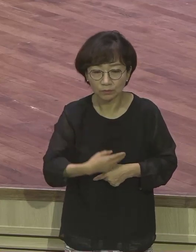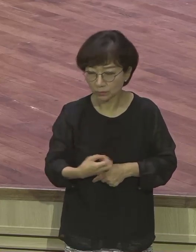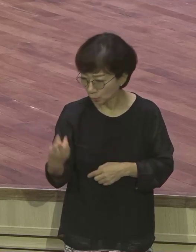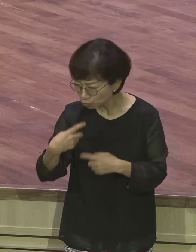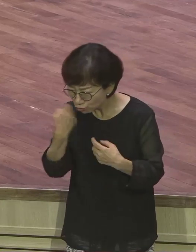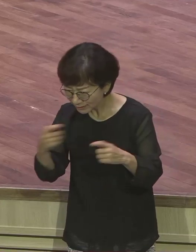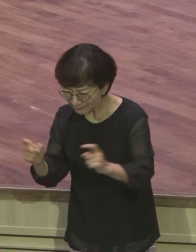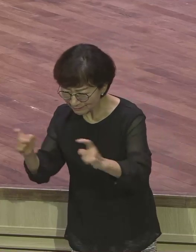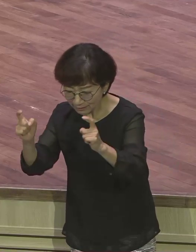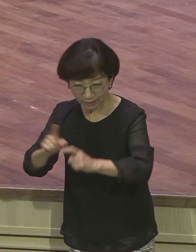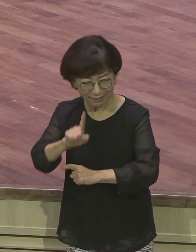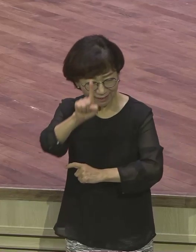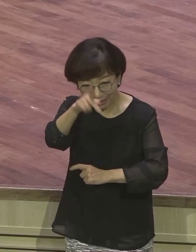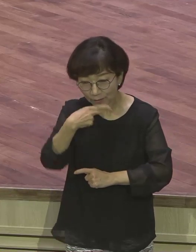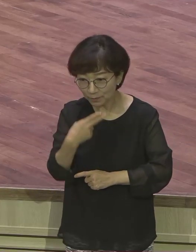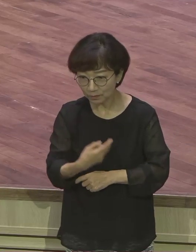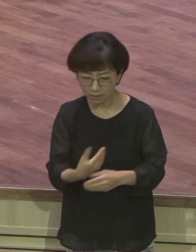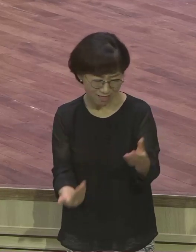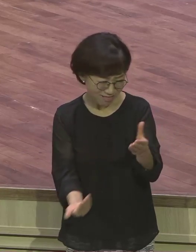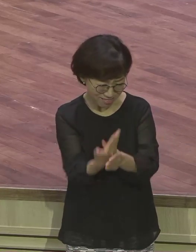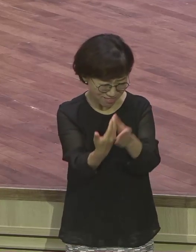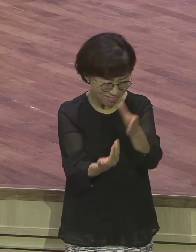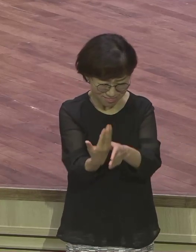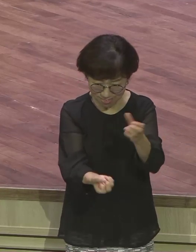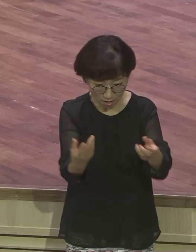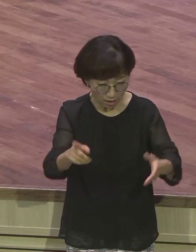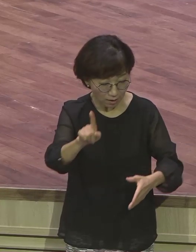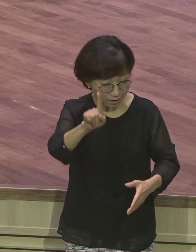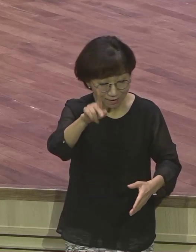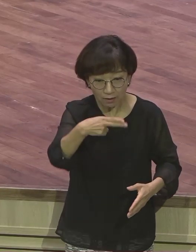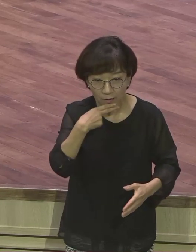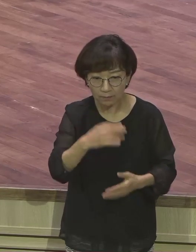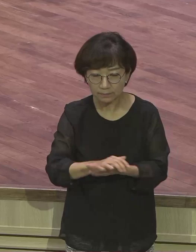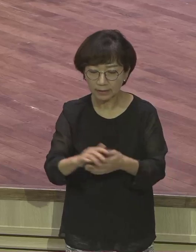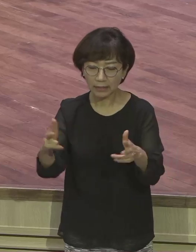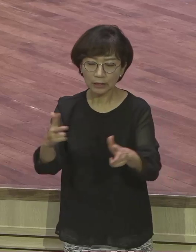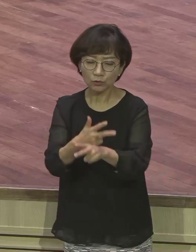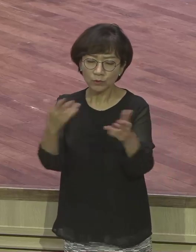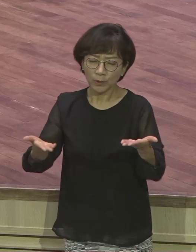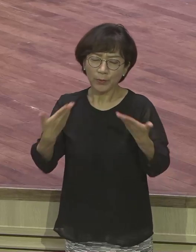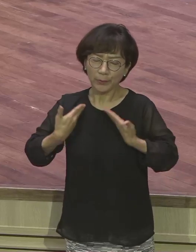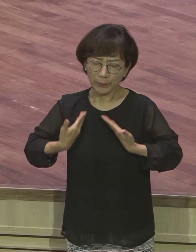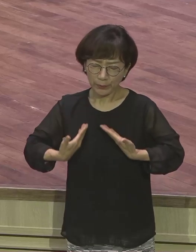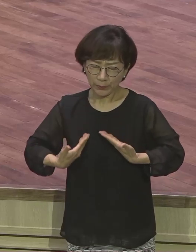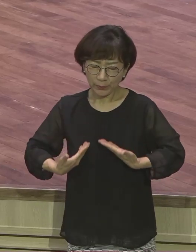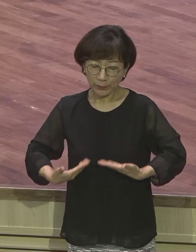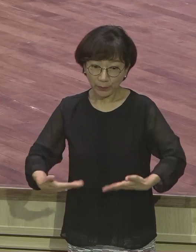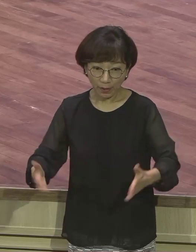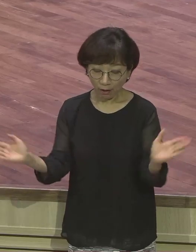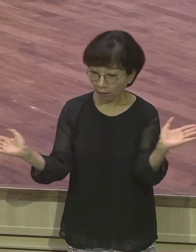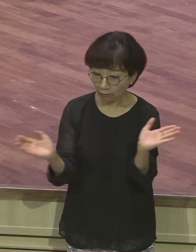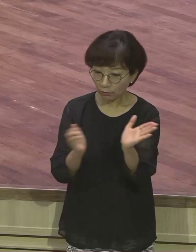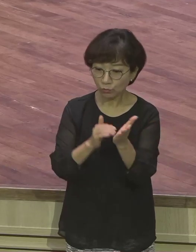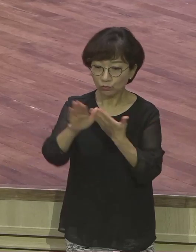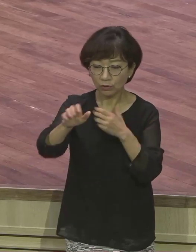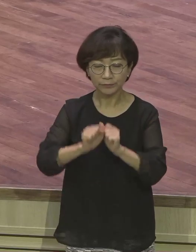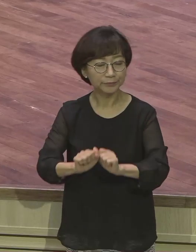문제 이렇게 한 사람도 없거든. 그렇게 일주일 동안 하고 쫙 쫙 빠져나니까 충격을 받은 거예요.